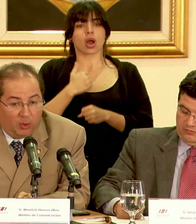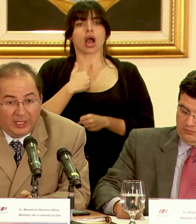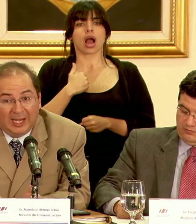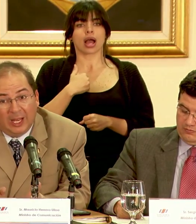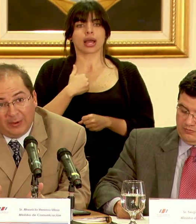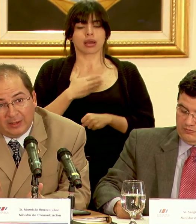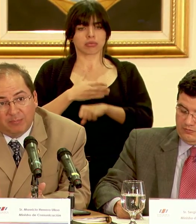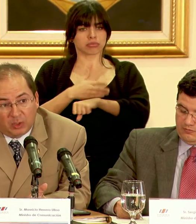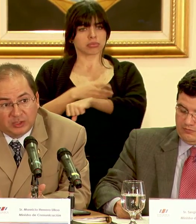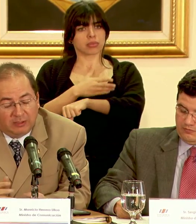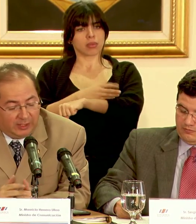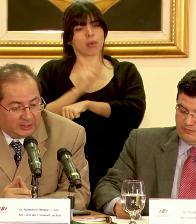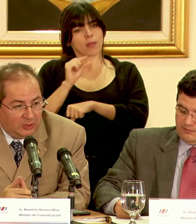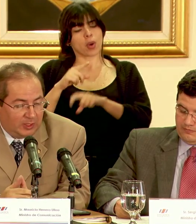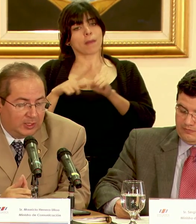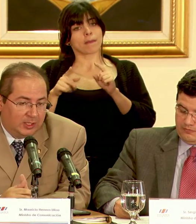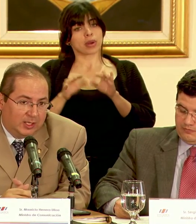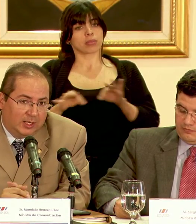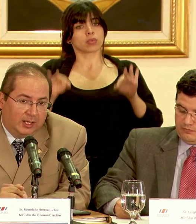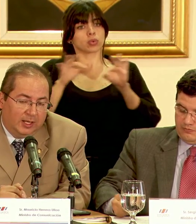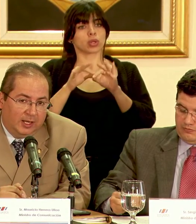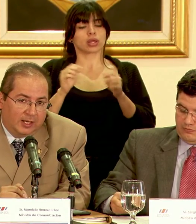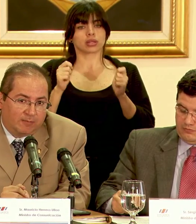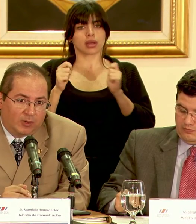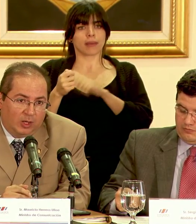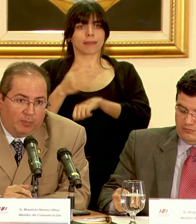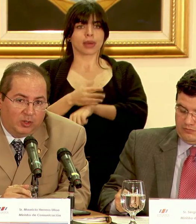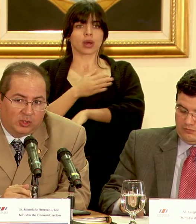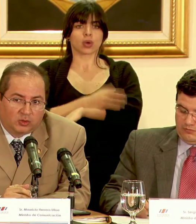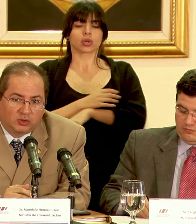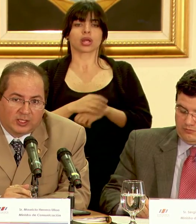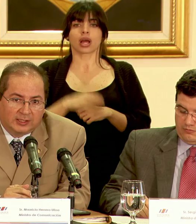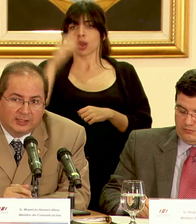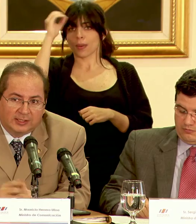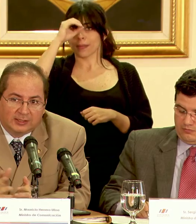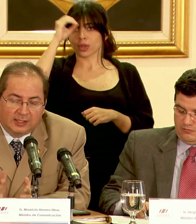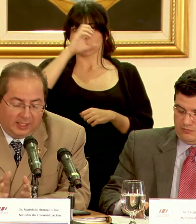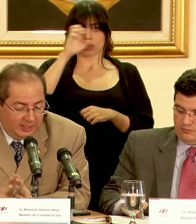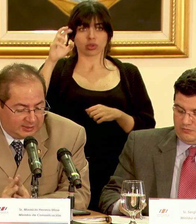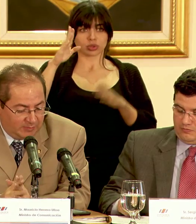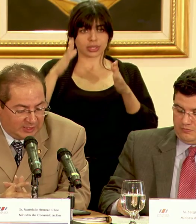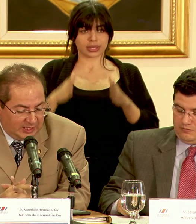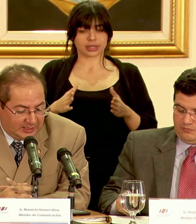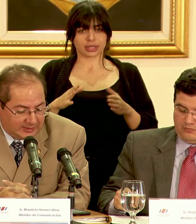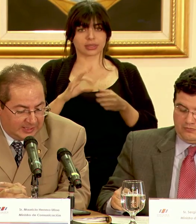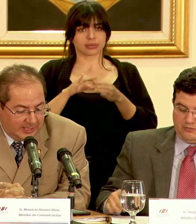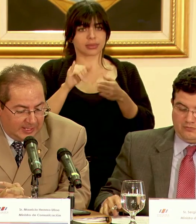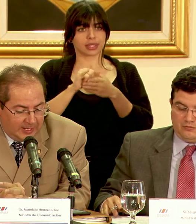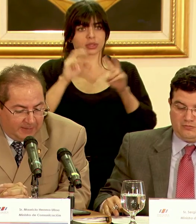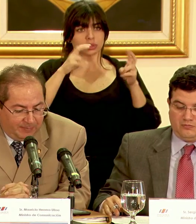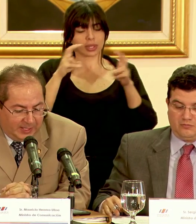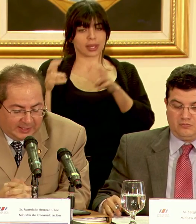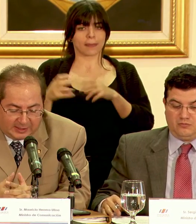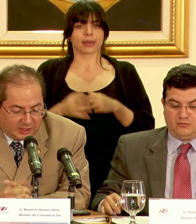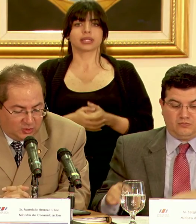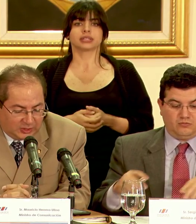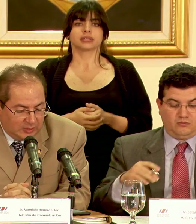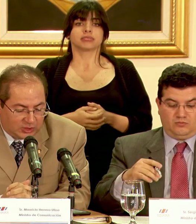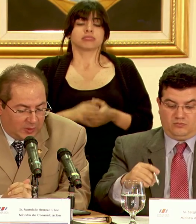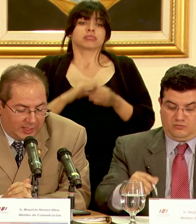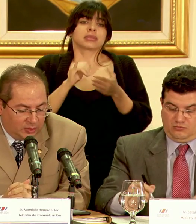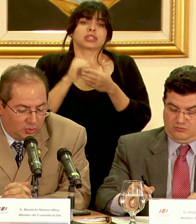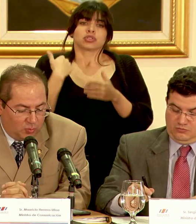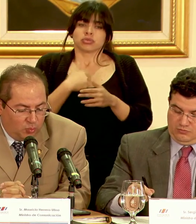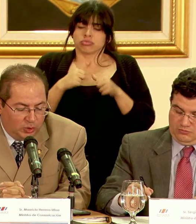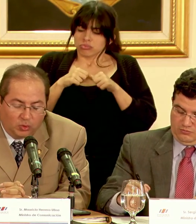una mejoría leve pero significativa en la opinión de los costarricenses en estas materias en ese sentido